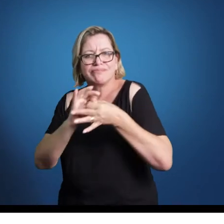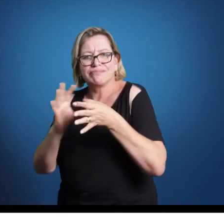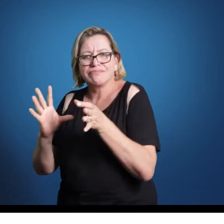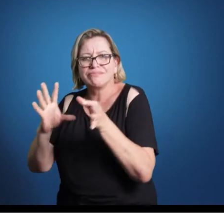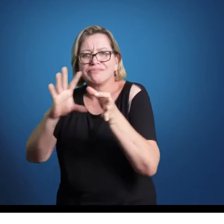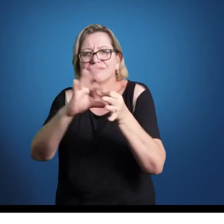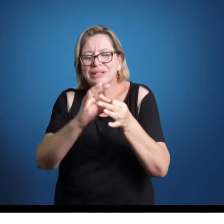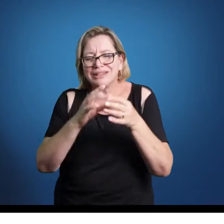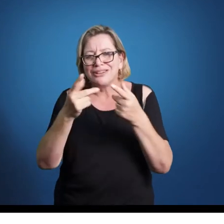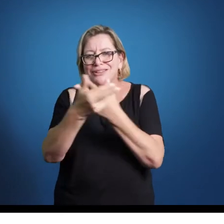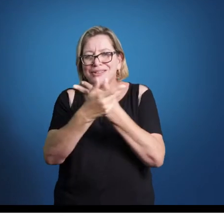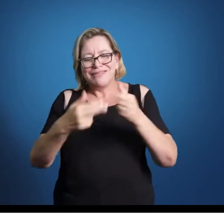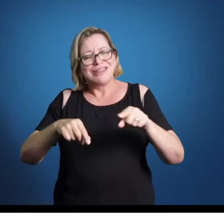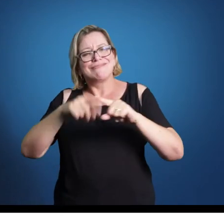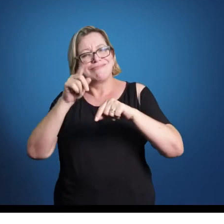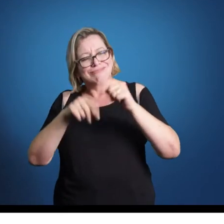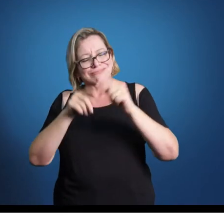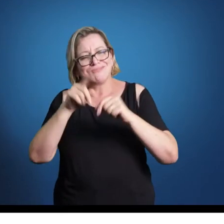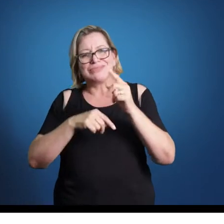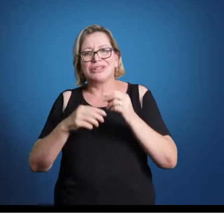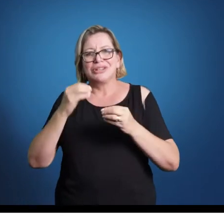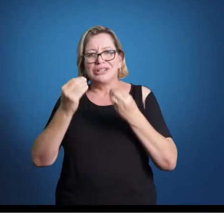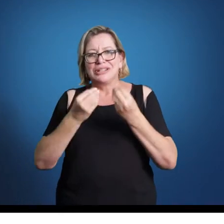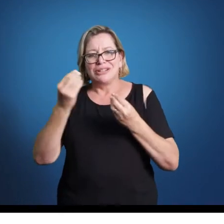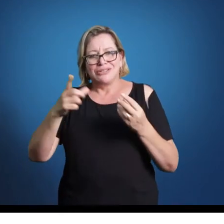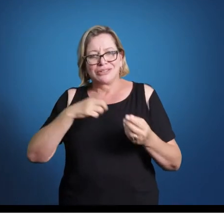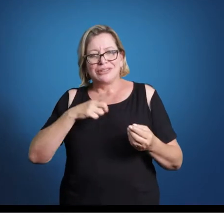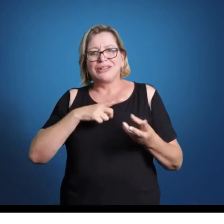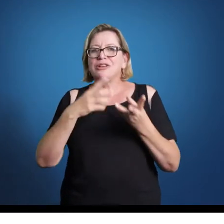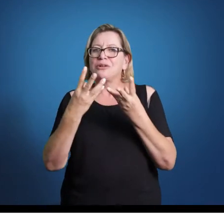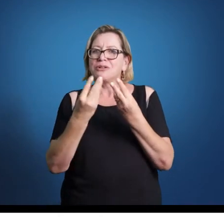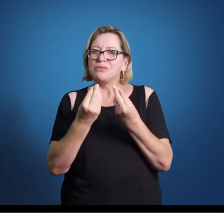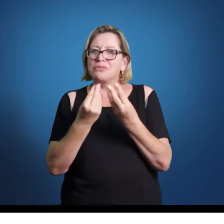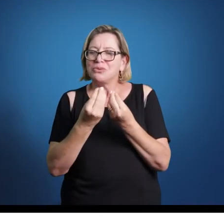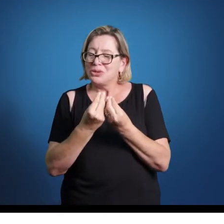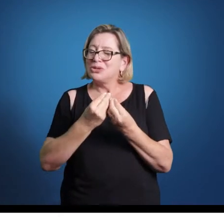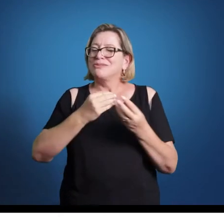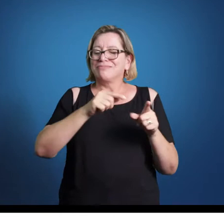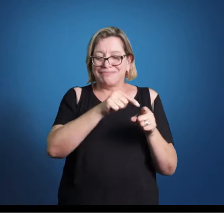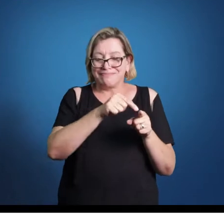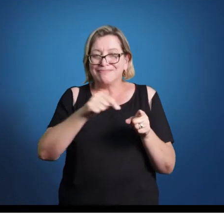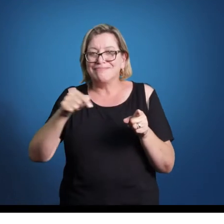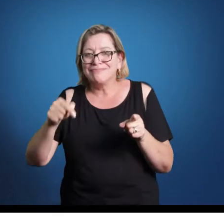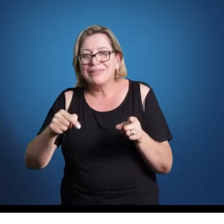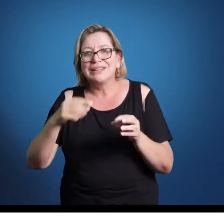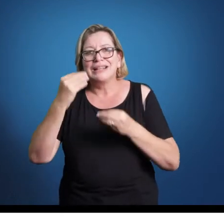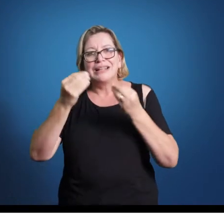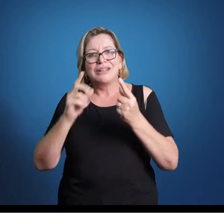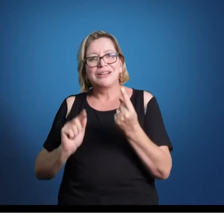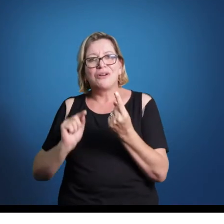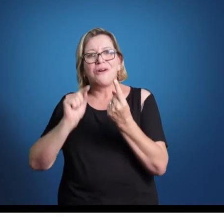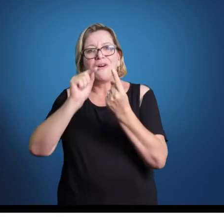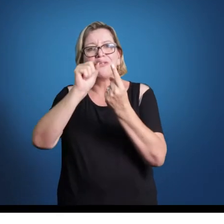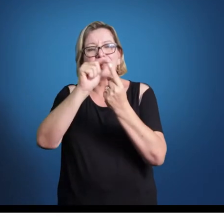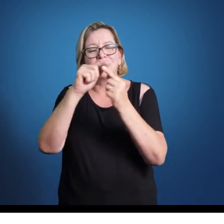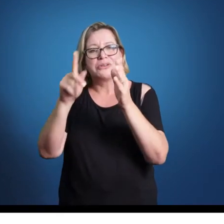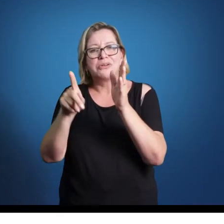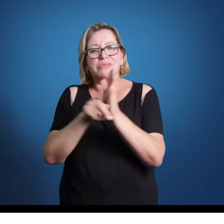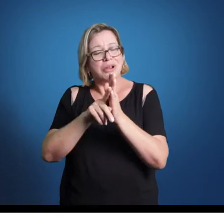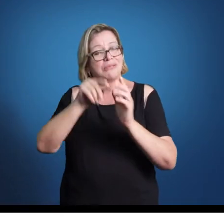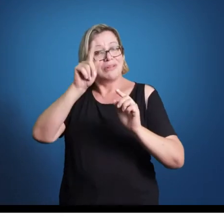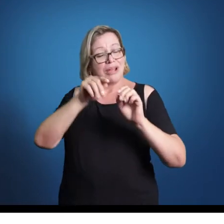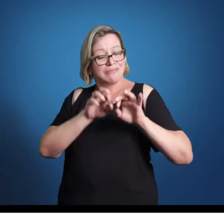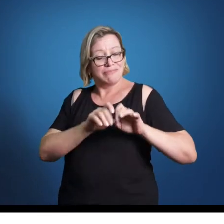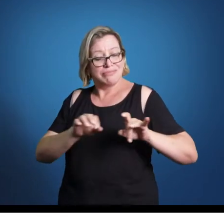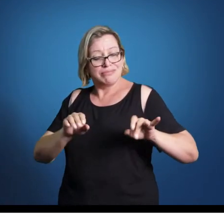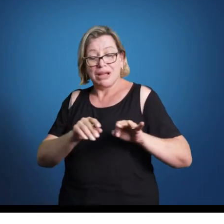pulular no classicismo, e o grande foco da produção vai ser a música instrumental. A não pode dizer que é 100% instrumental, porque